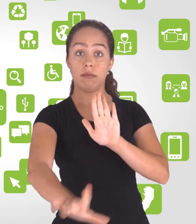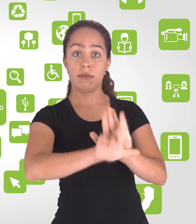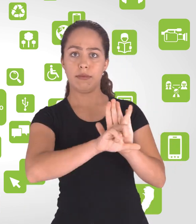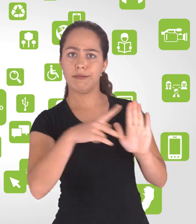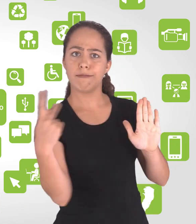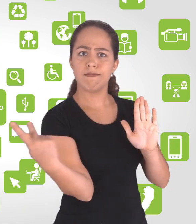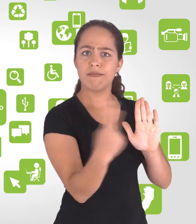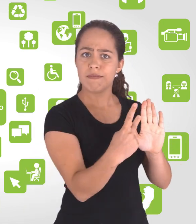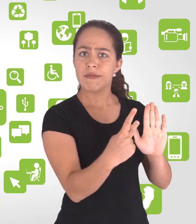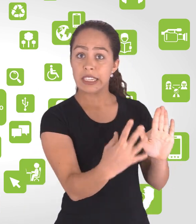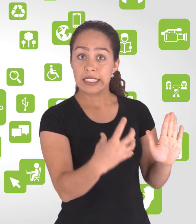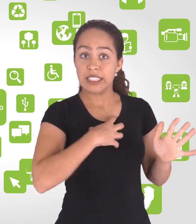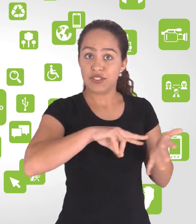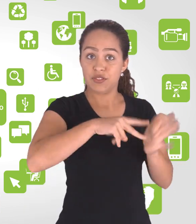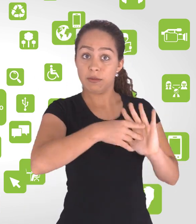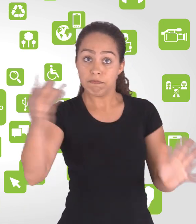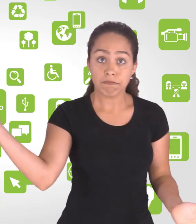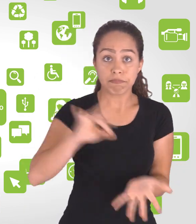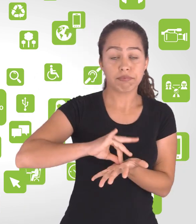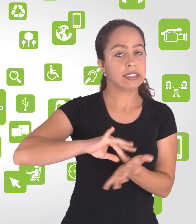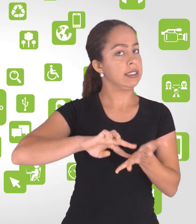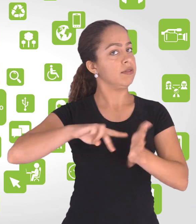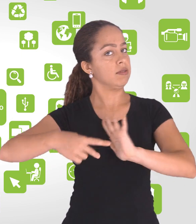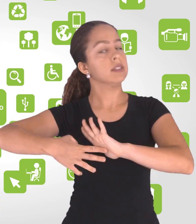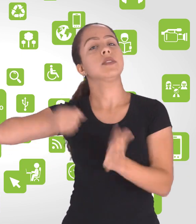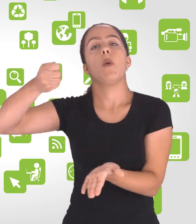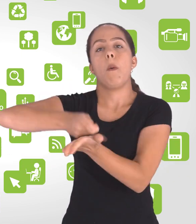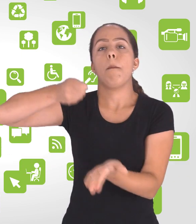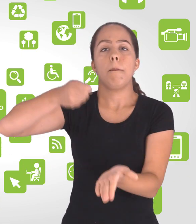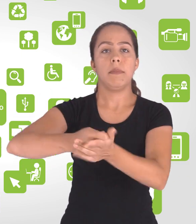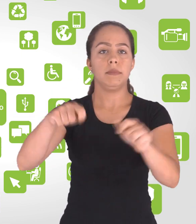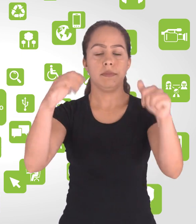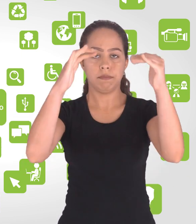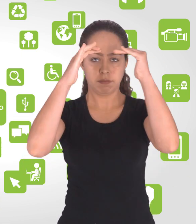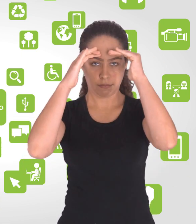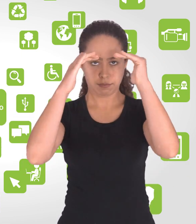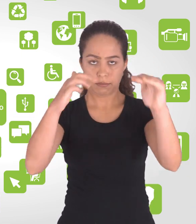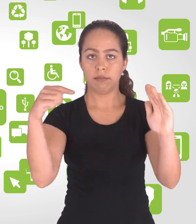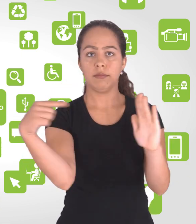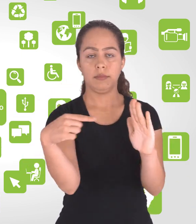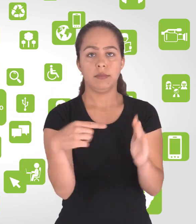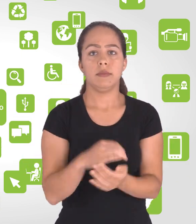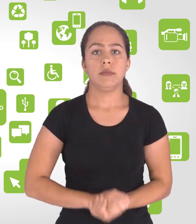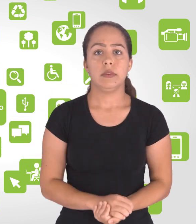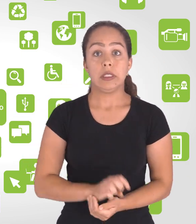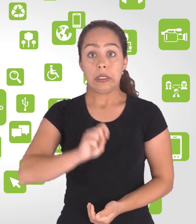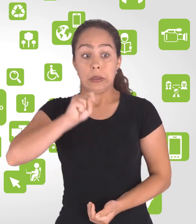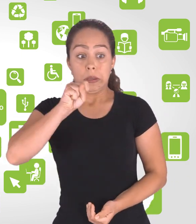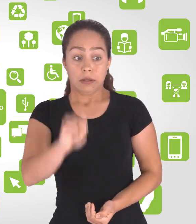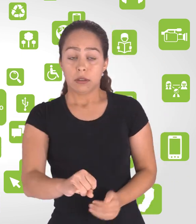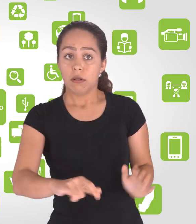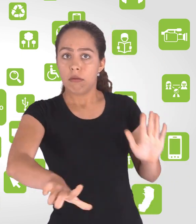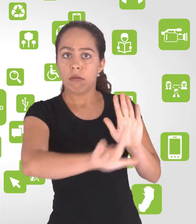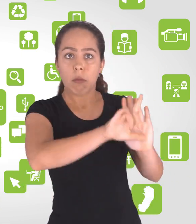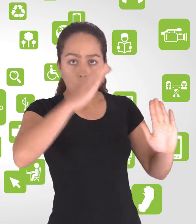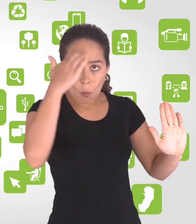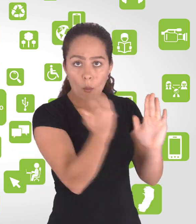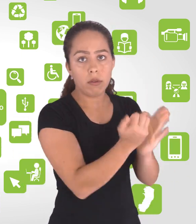normativas, as portarias. Elas seguem uma ordem hierárquica de atendimento e, em regra, elas se regulamentam entre si.